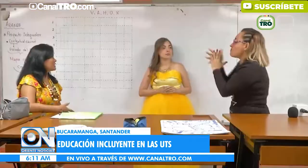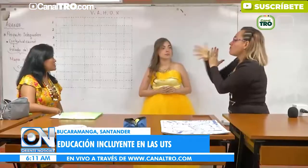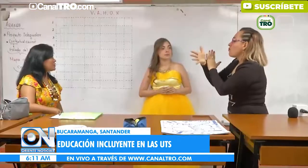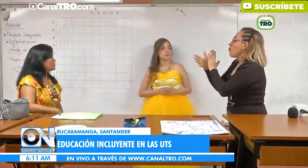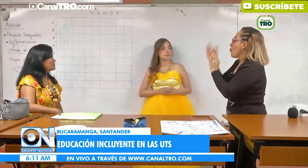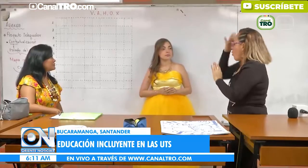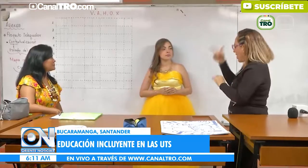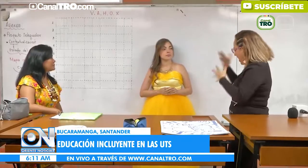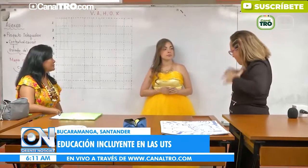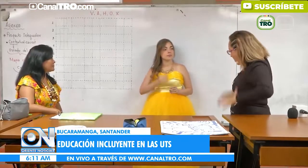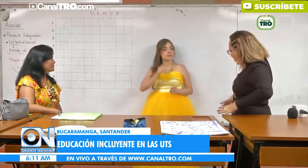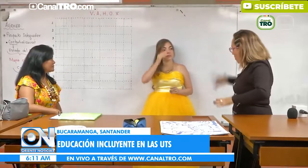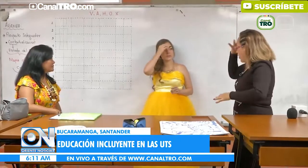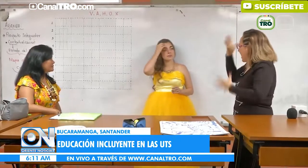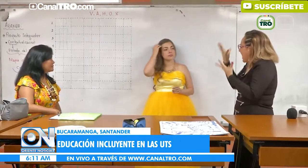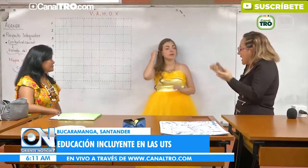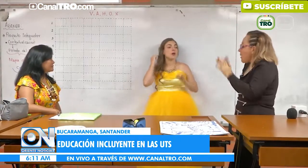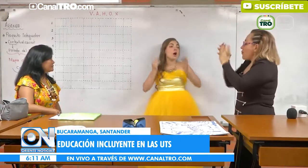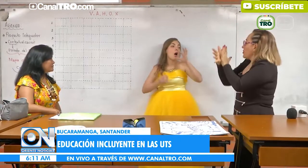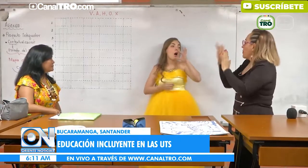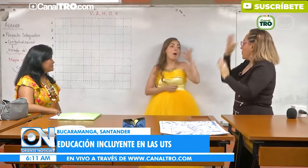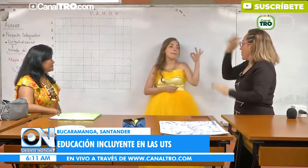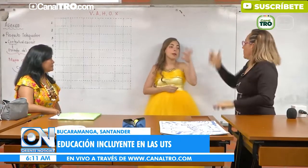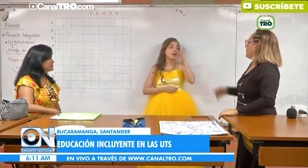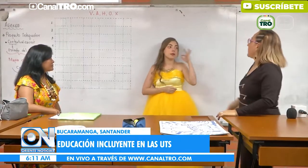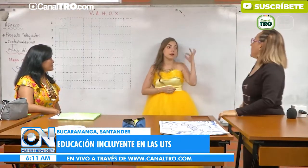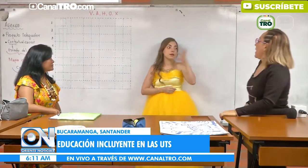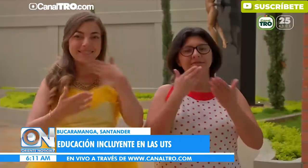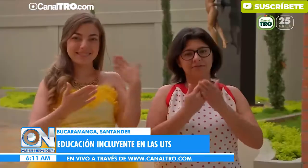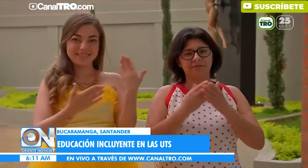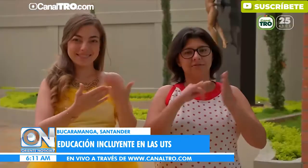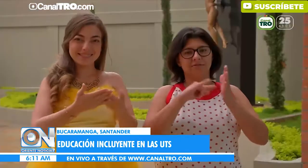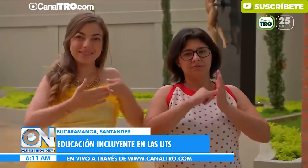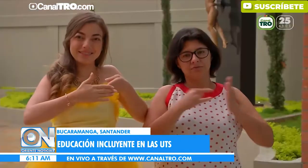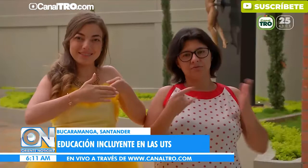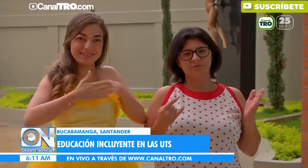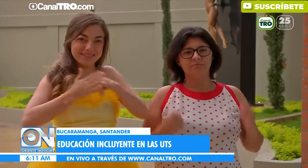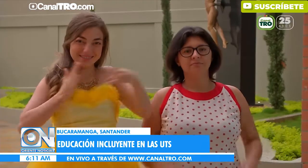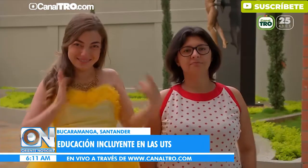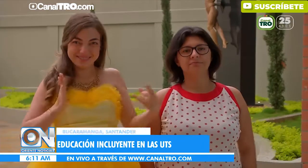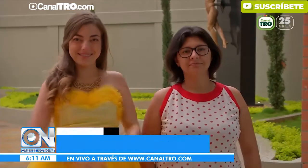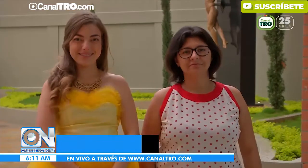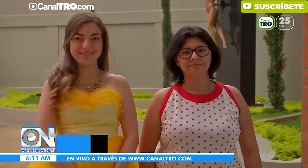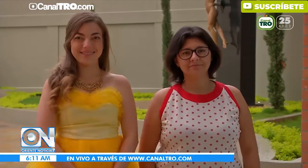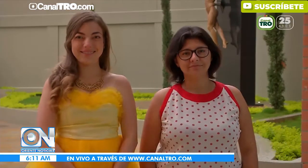Y como es de esperarse, se lo manifiestan a la institución. Gracias, UTS.